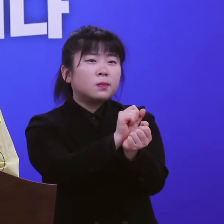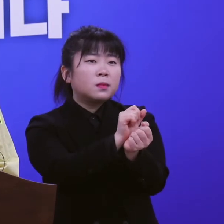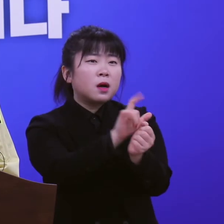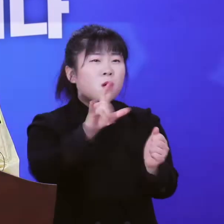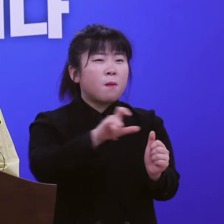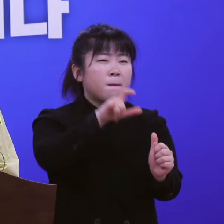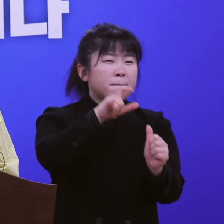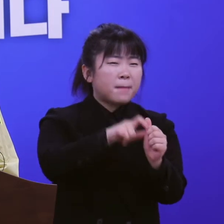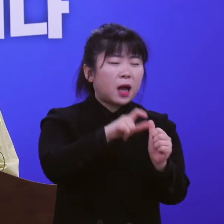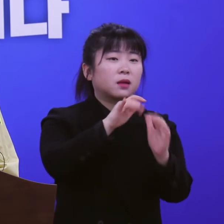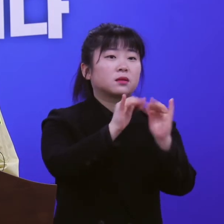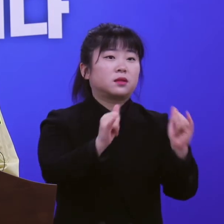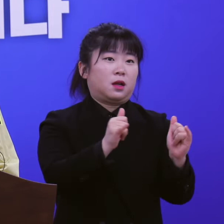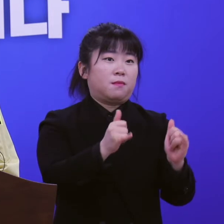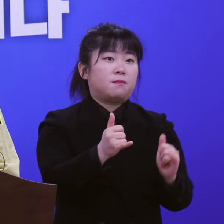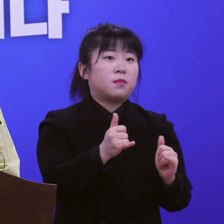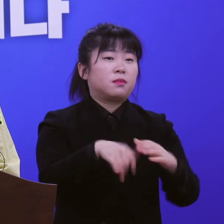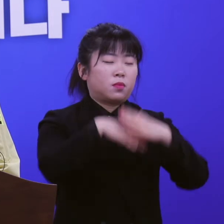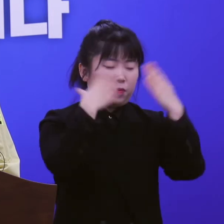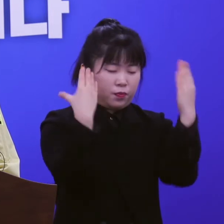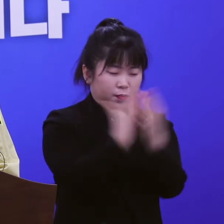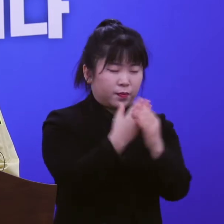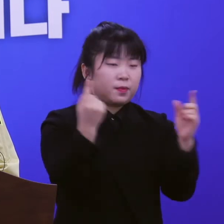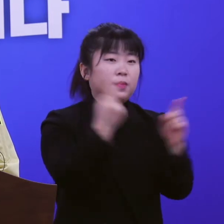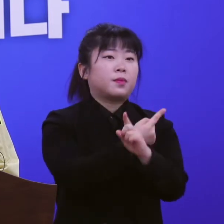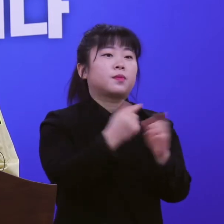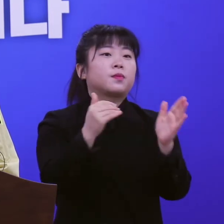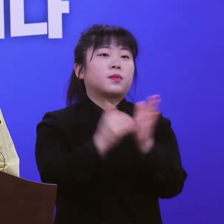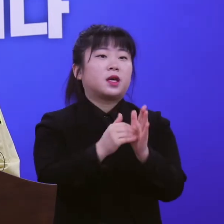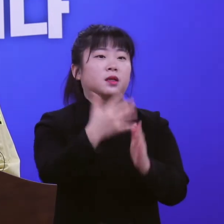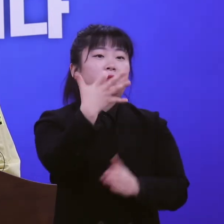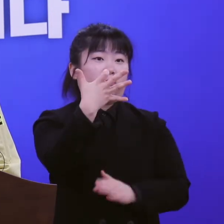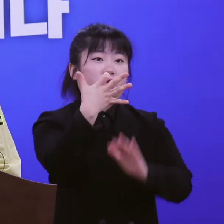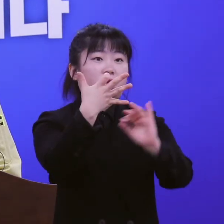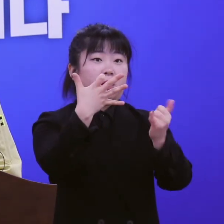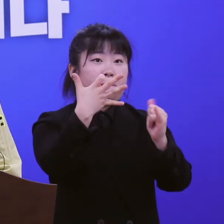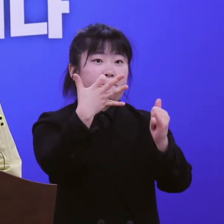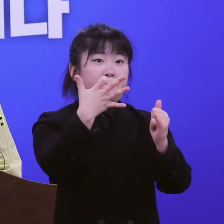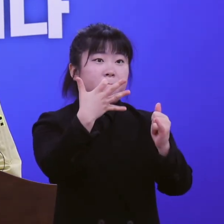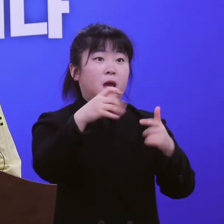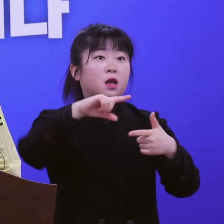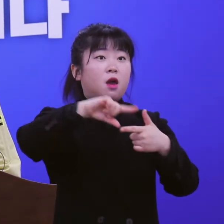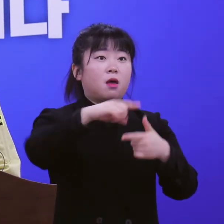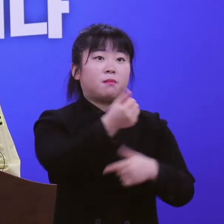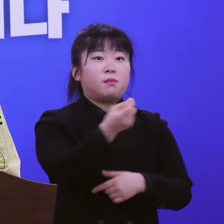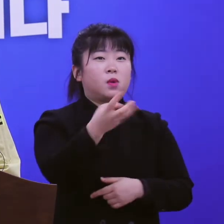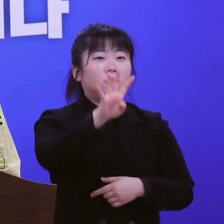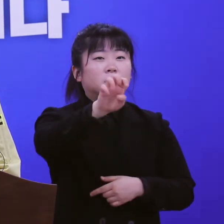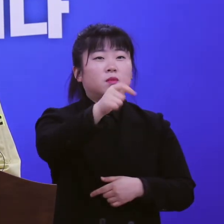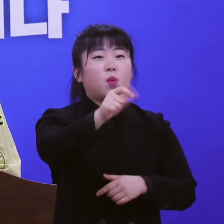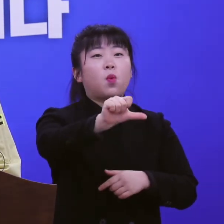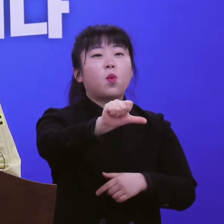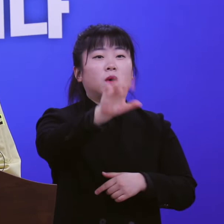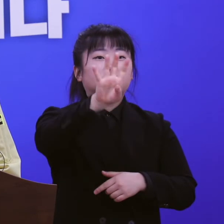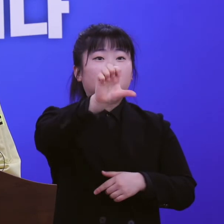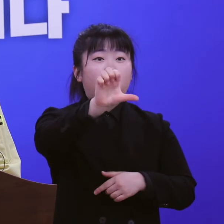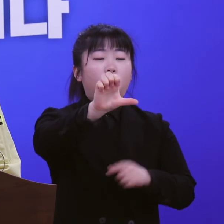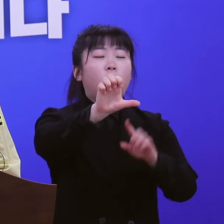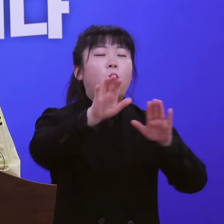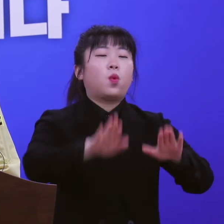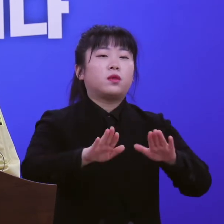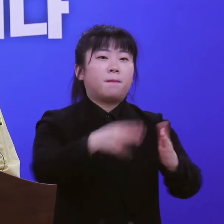중 19명이 완치되어 퇴원하였고, 45번 확진자 1명도 오늘 중으로